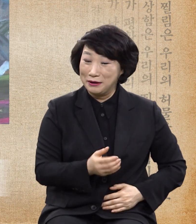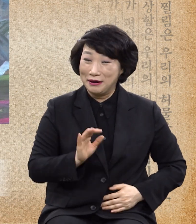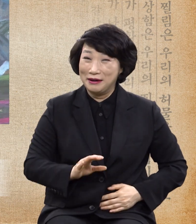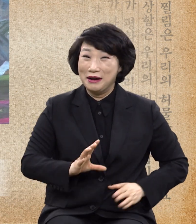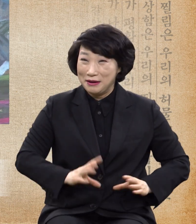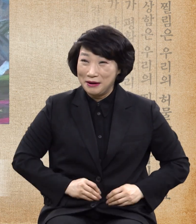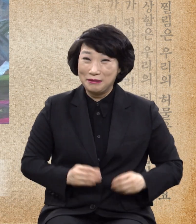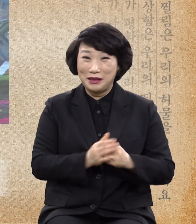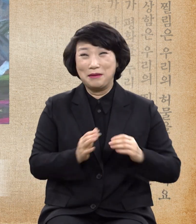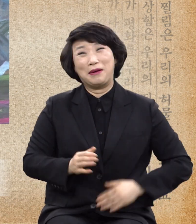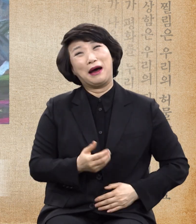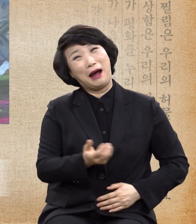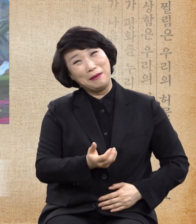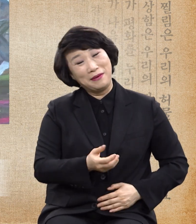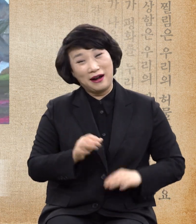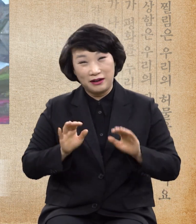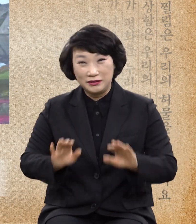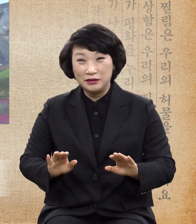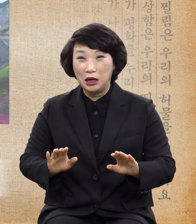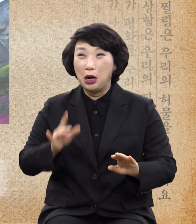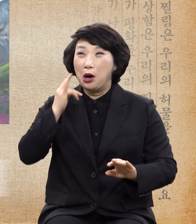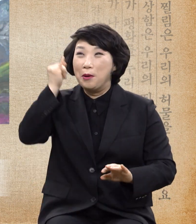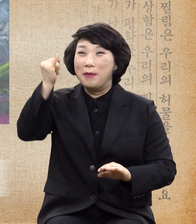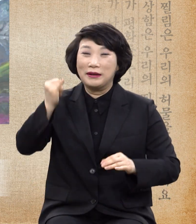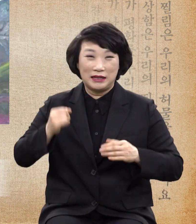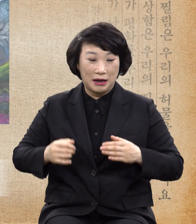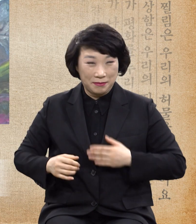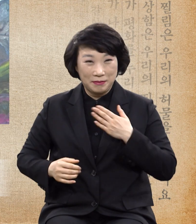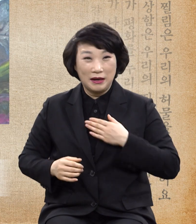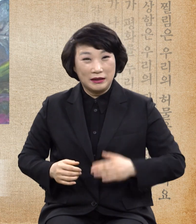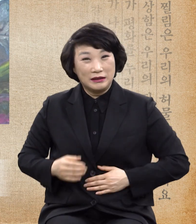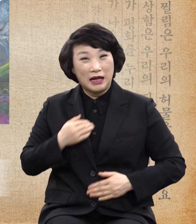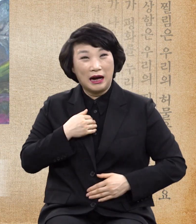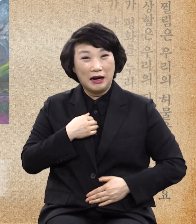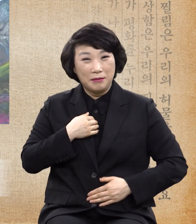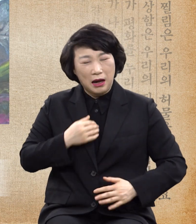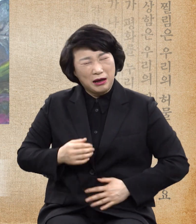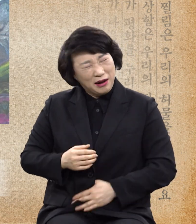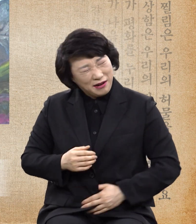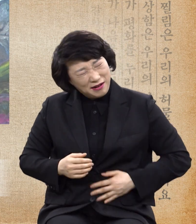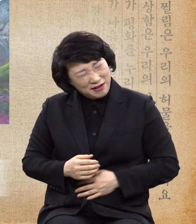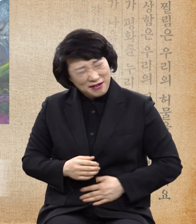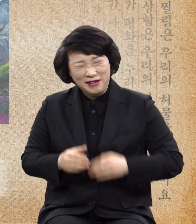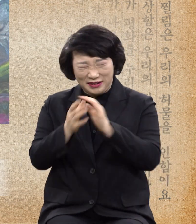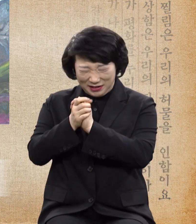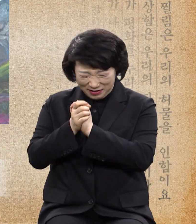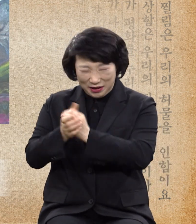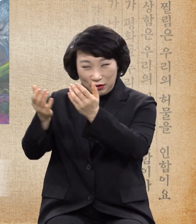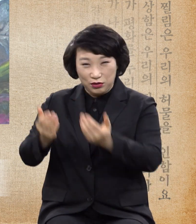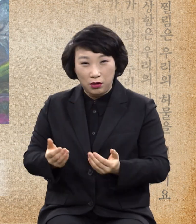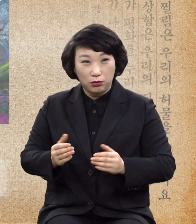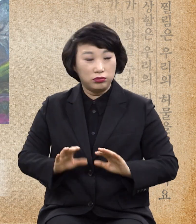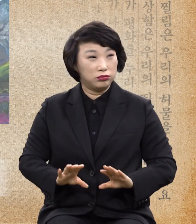아프고 그런데도 손은 꼭 기도하고 나면 배아픈것이 해결된것같이